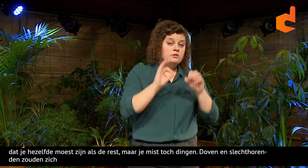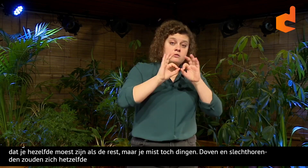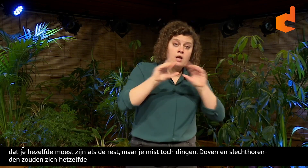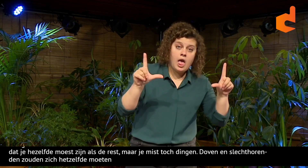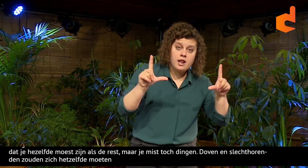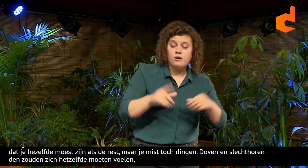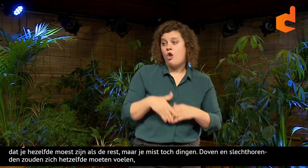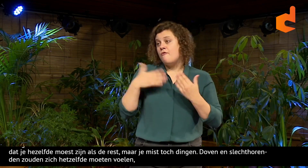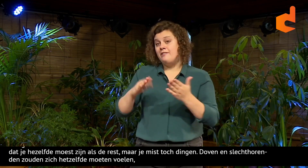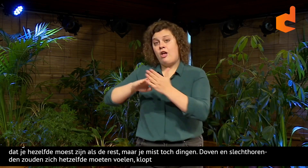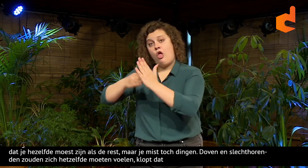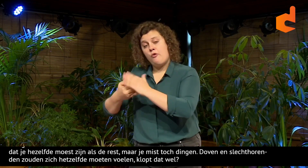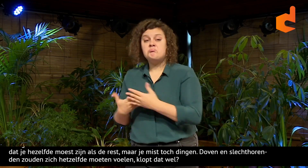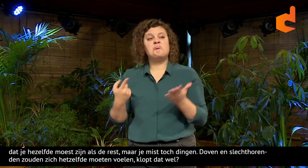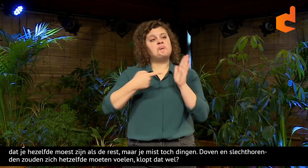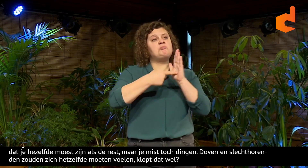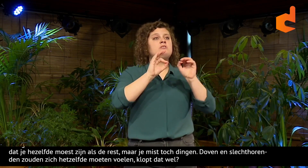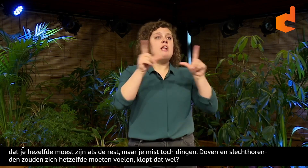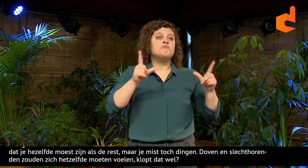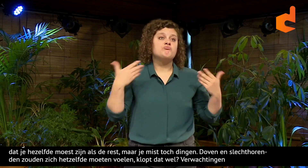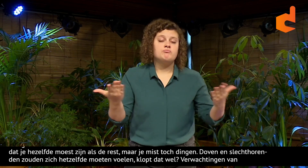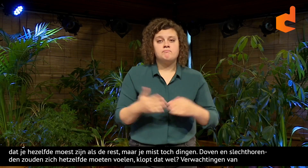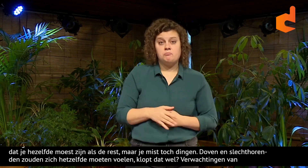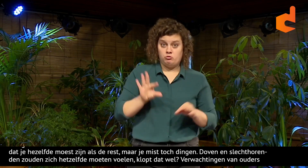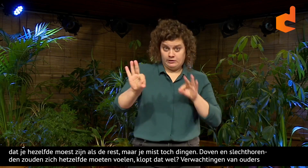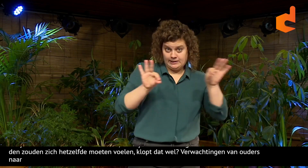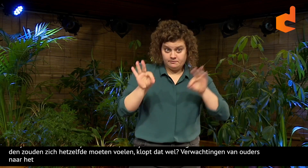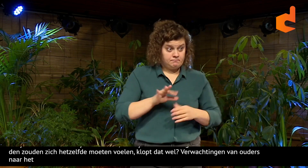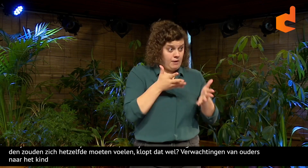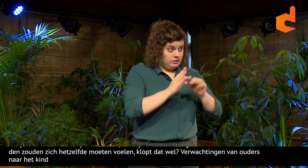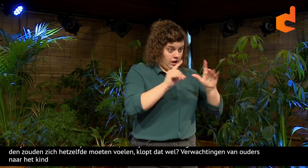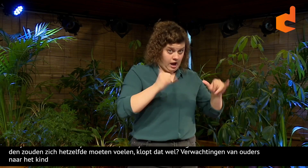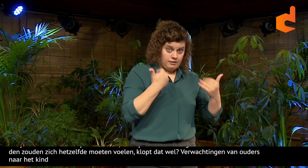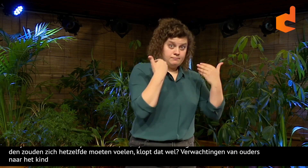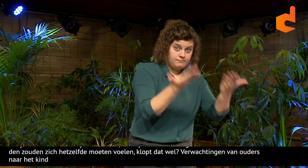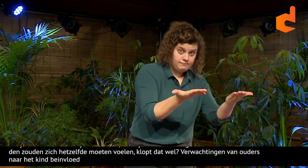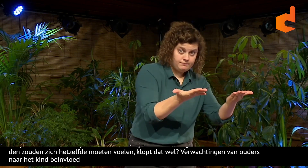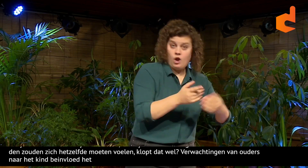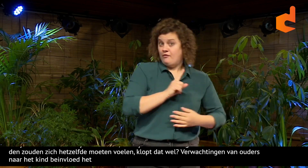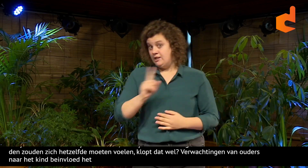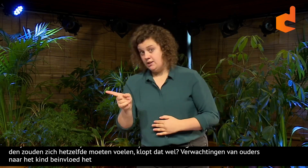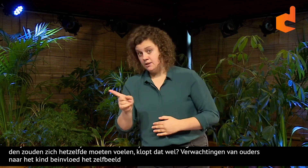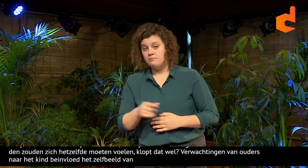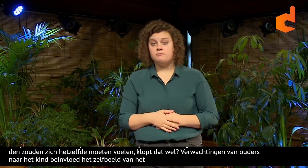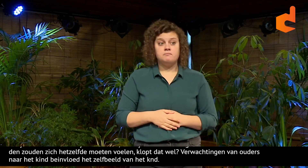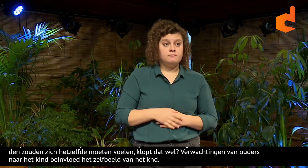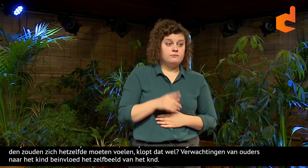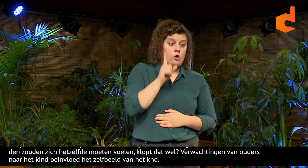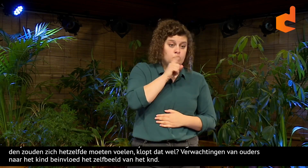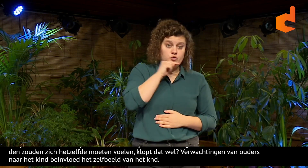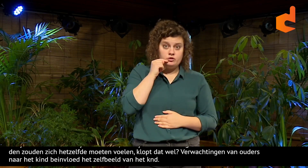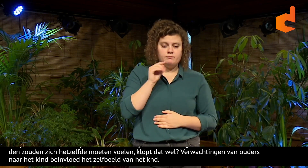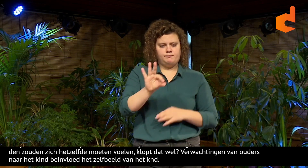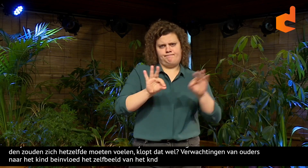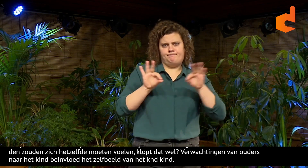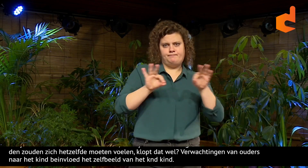De verwachtingen van ouders naar het kind beïnvloeden het zelfbeeld van het kind. Welke taal wordt er gesproken, welke technologie wordt